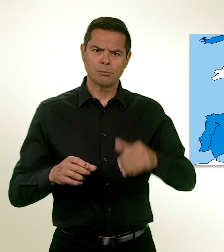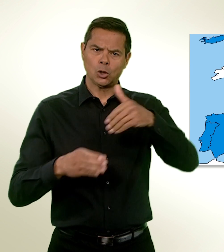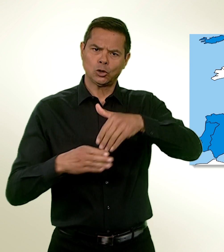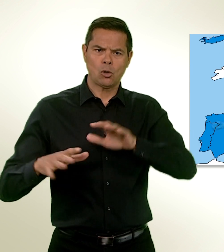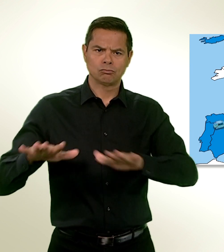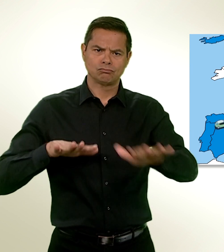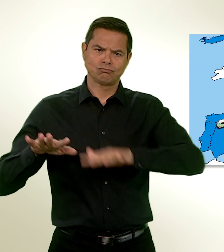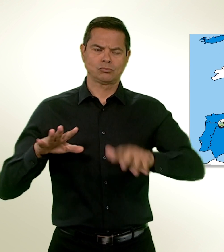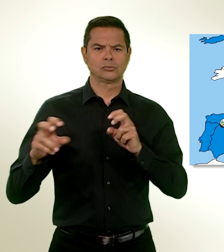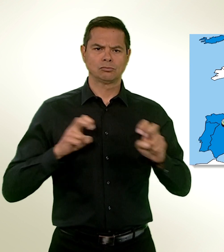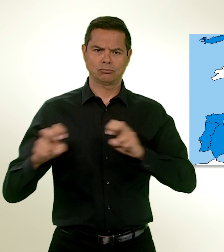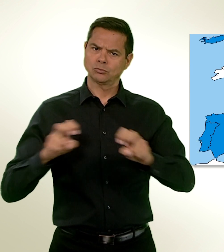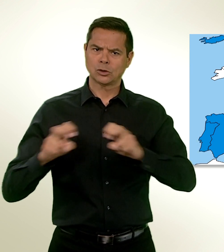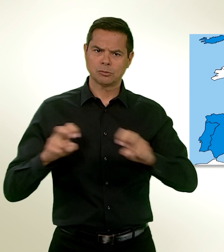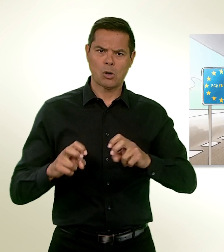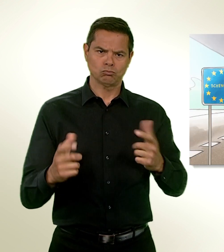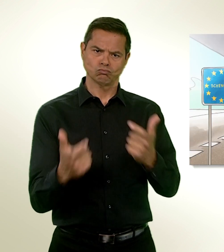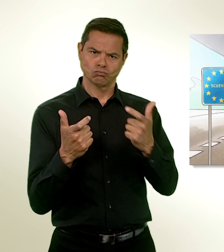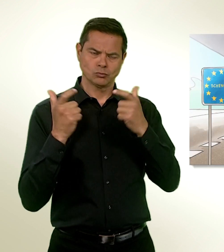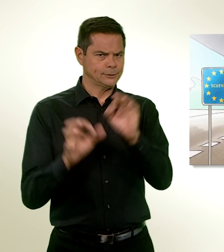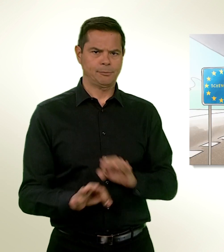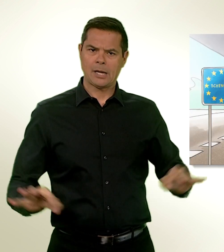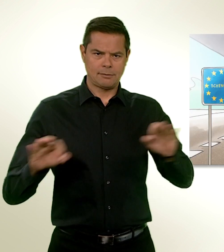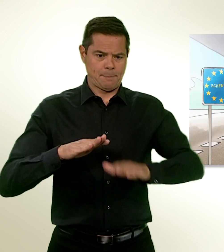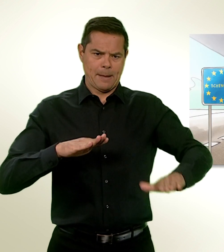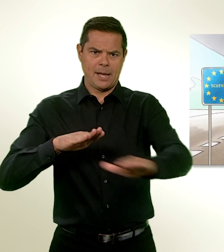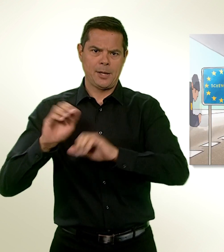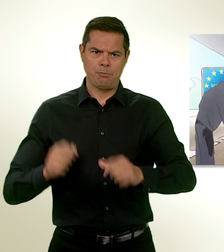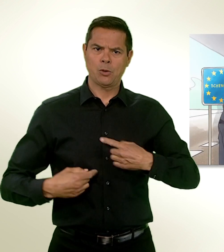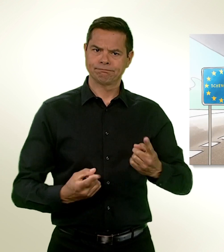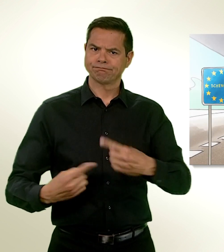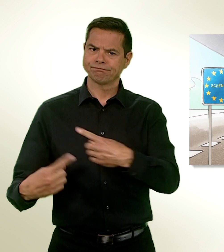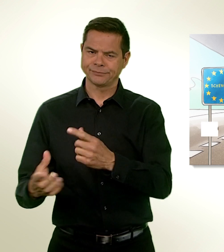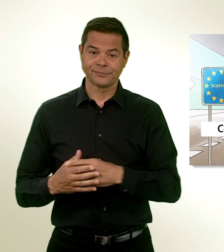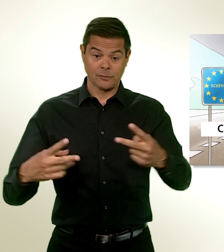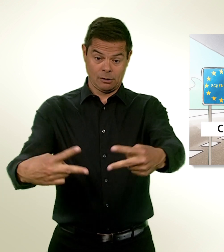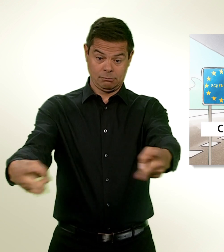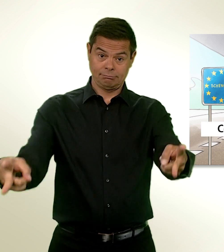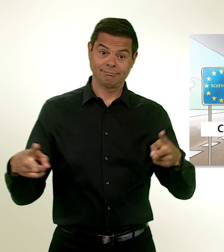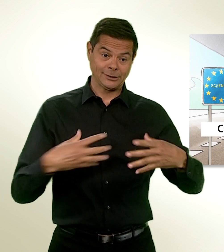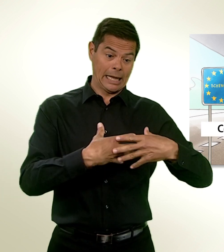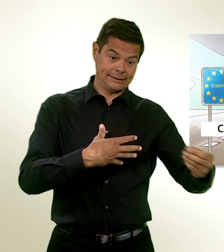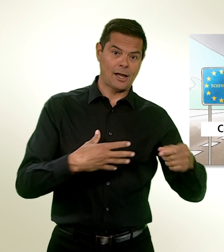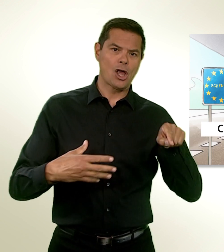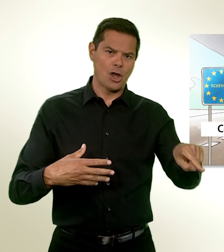État à un autre sans être contrôlé. Les frontières extérieures de Schengen sont en revanche contrôlées de manière systématique.